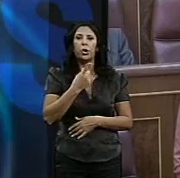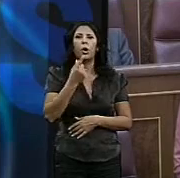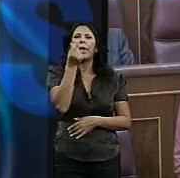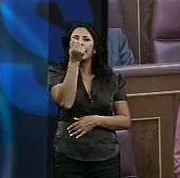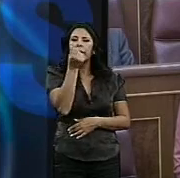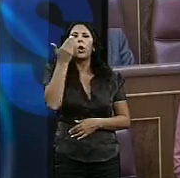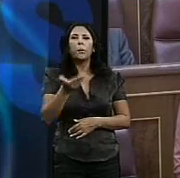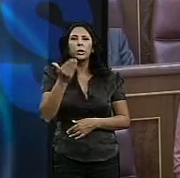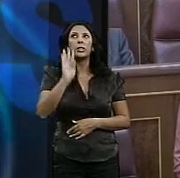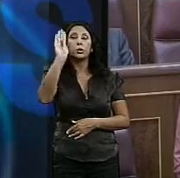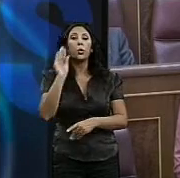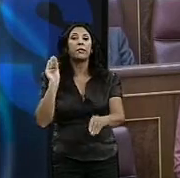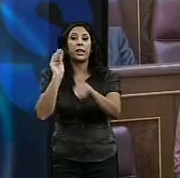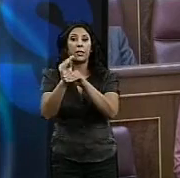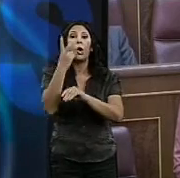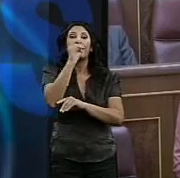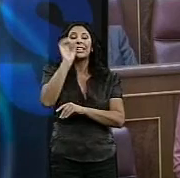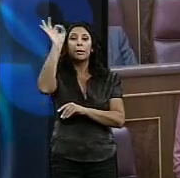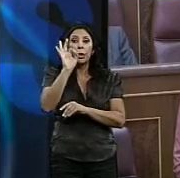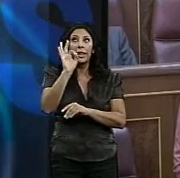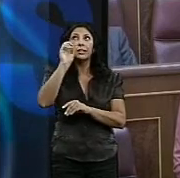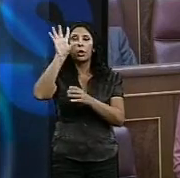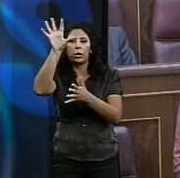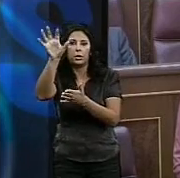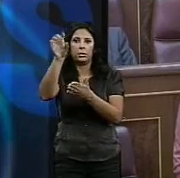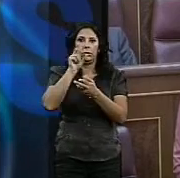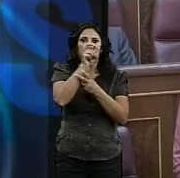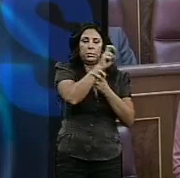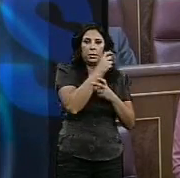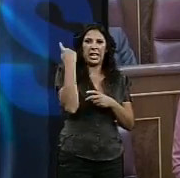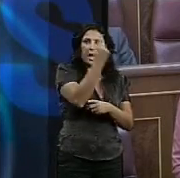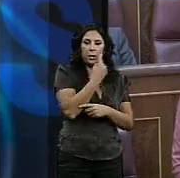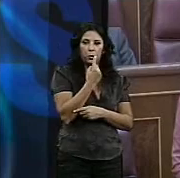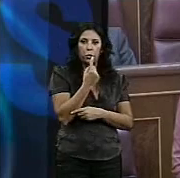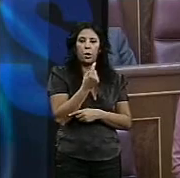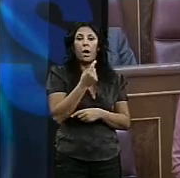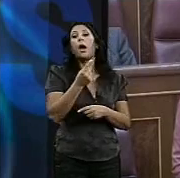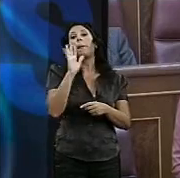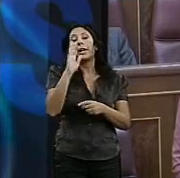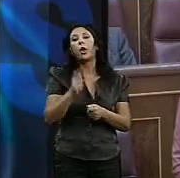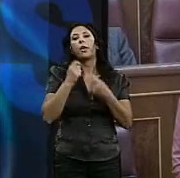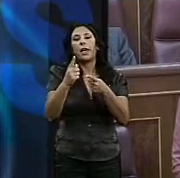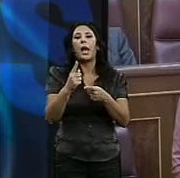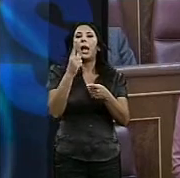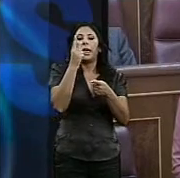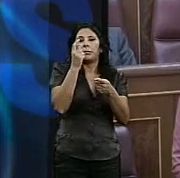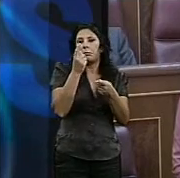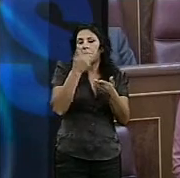de su financiación el 20% eso sí, a cambio de poder disponer de unos cientos de millones de euros para